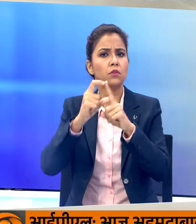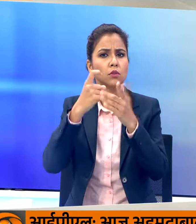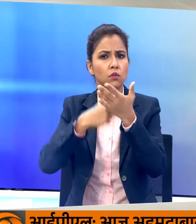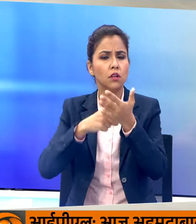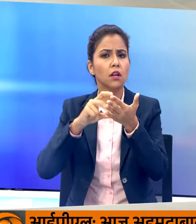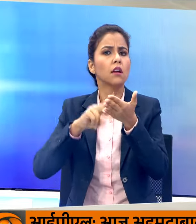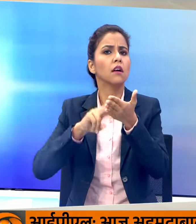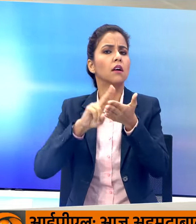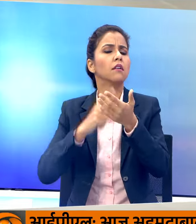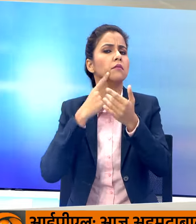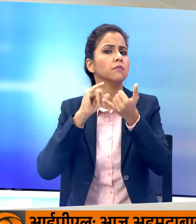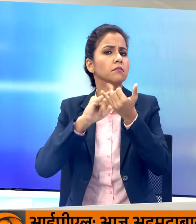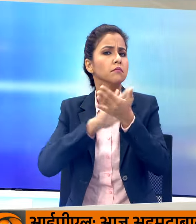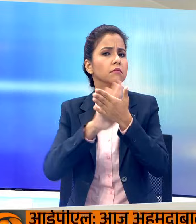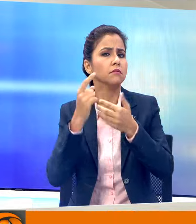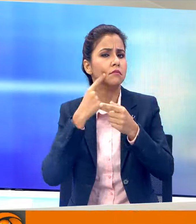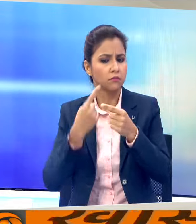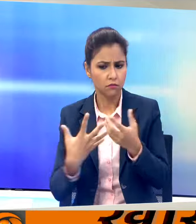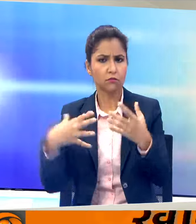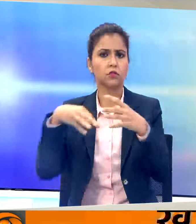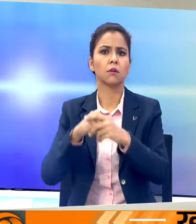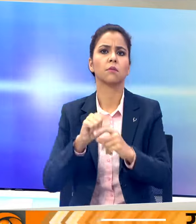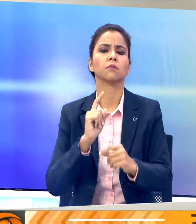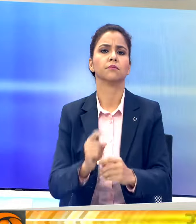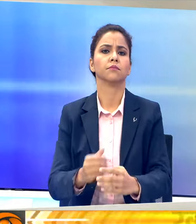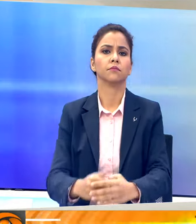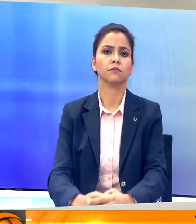अंदूबे के नामांकन में भी शामिल होंगे